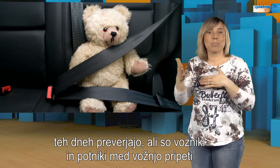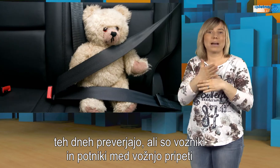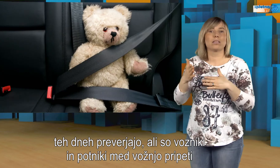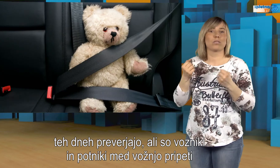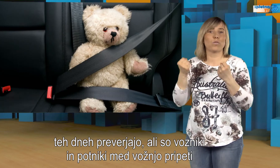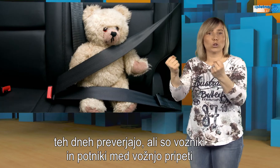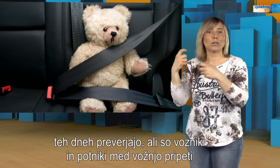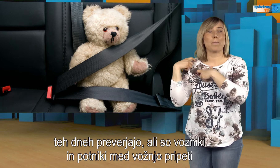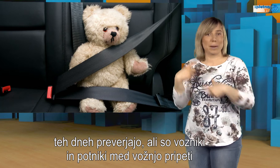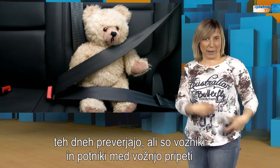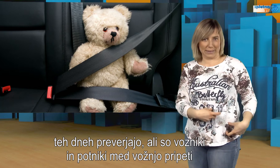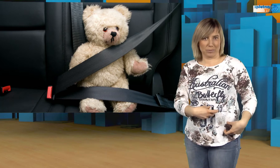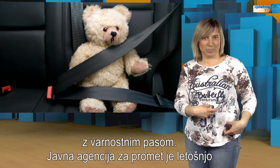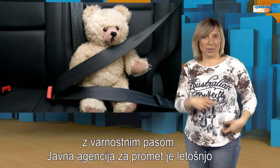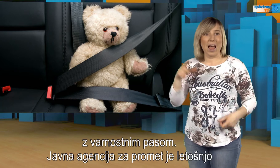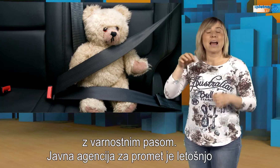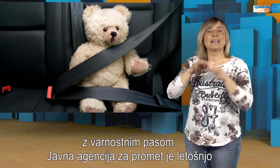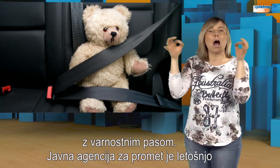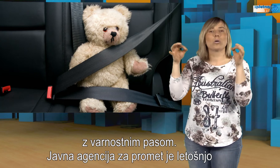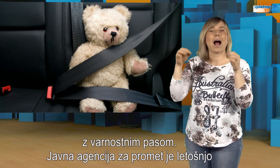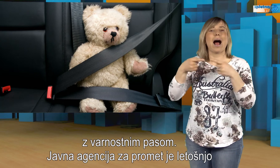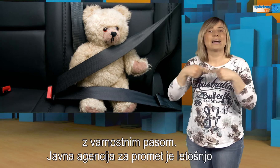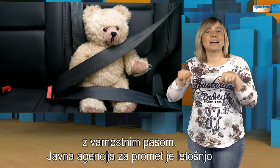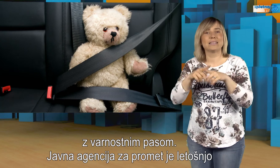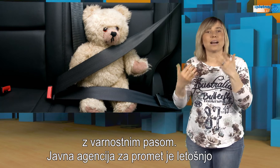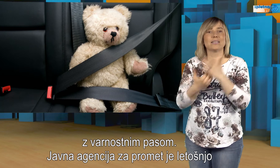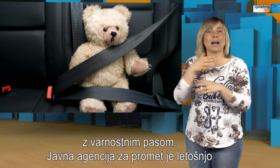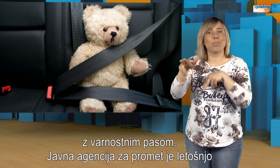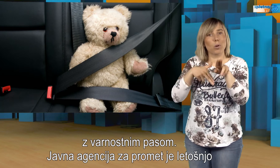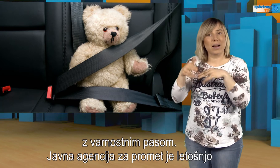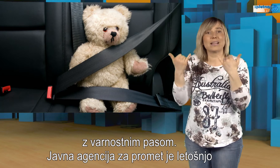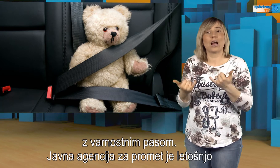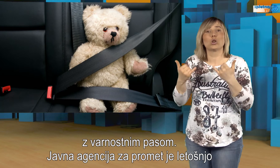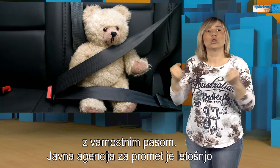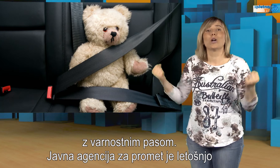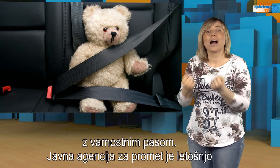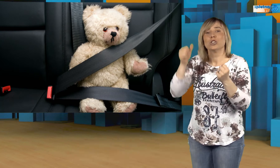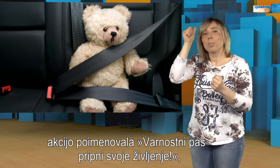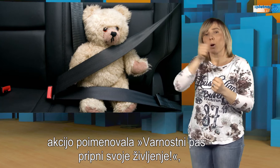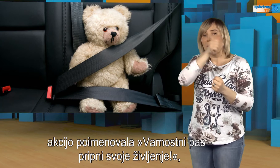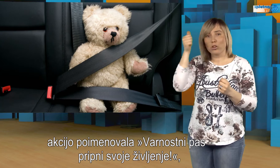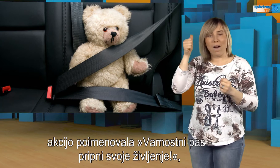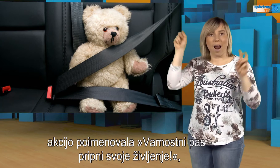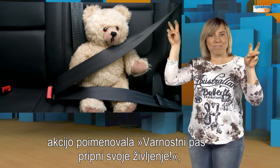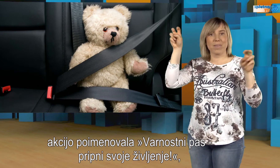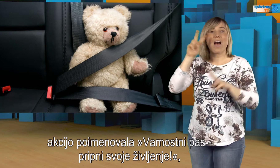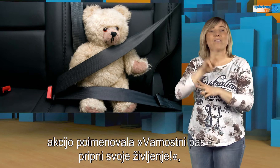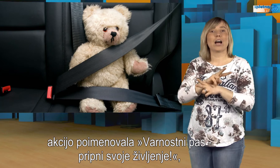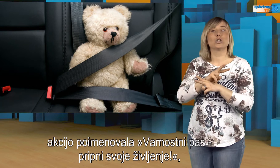pripeti z varnostnim pasom. Javna agencija za promet je letošnjo akcijo poimenovala Varnostni pas,